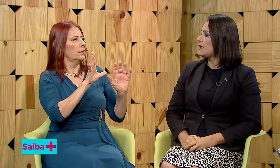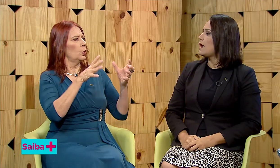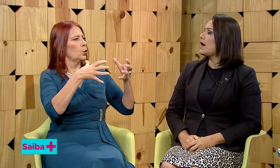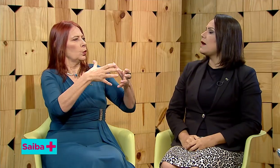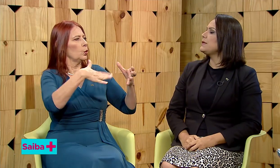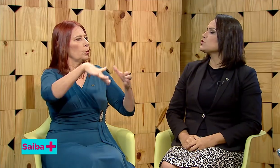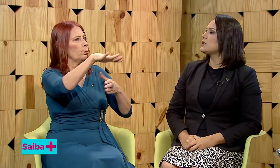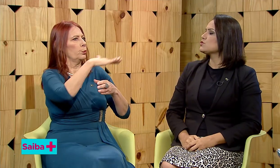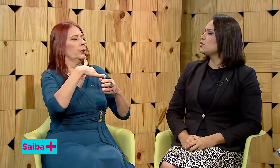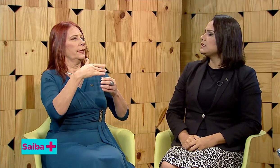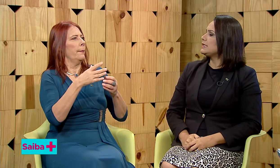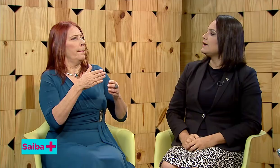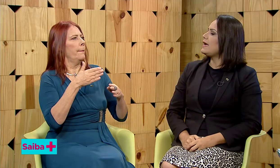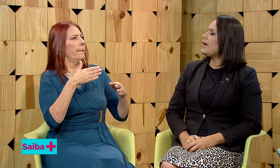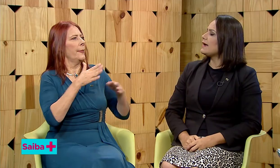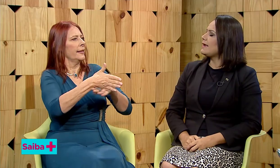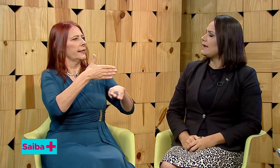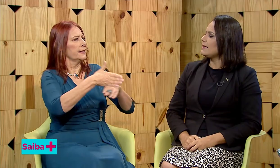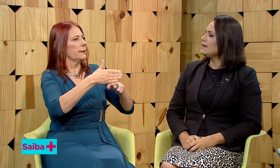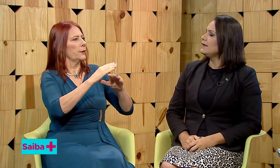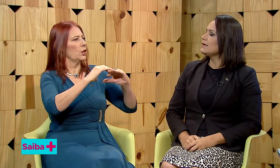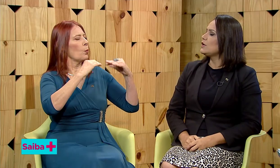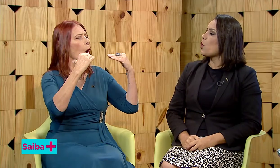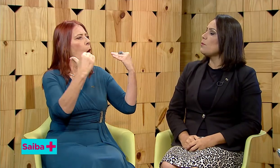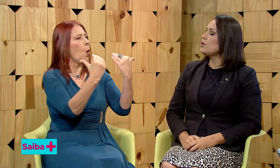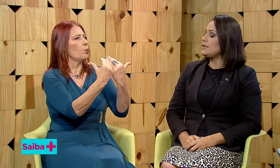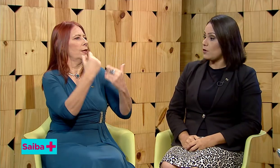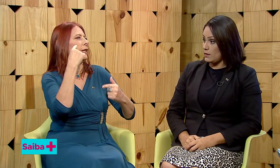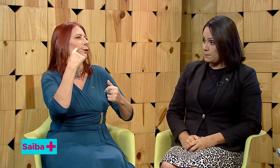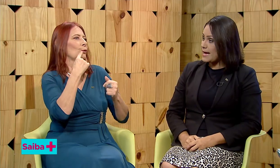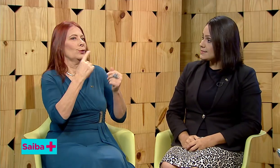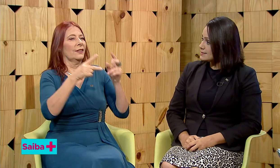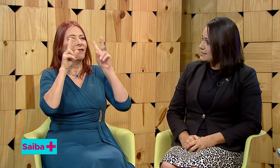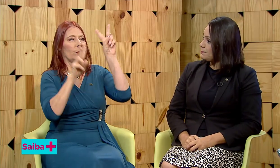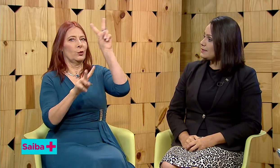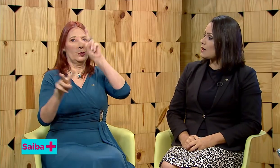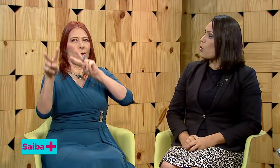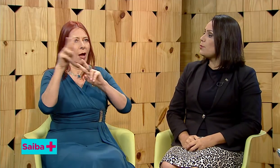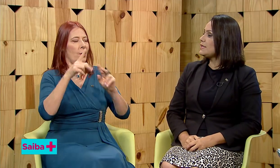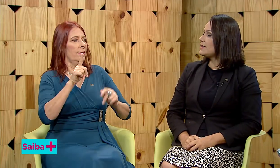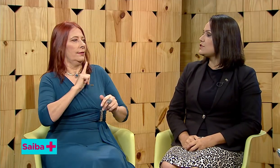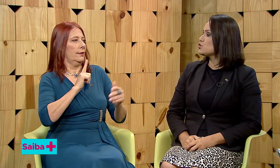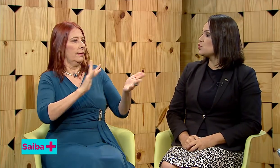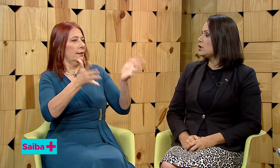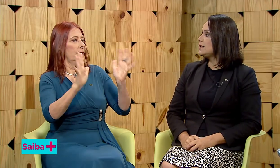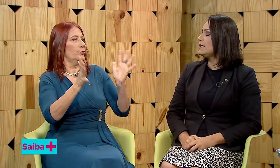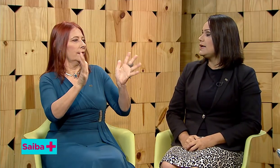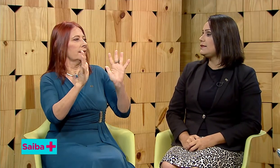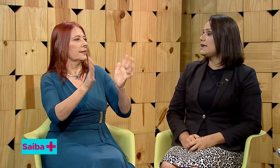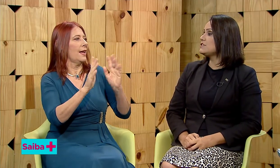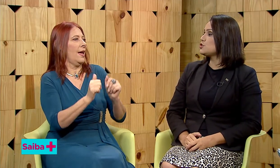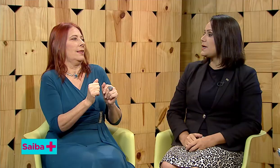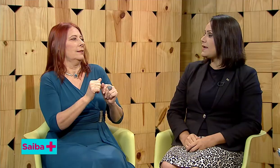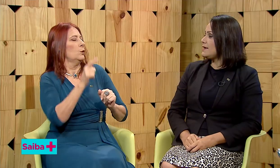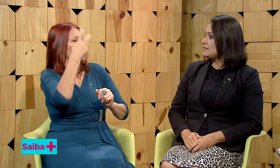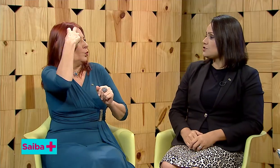A pessoa surda é aquela que participa da comunidade surda e tem as experiências